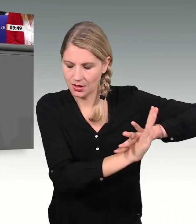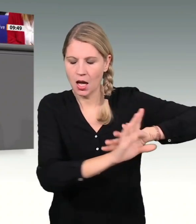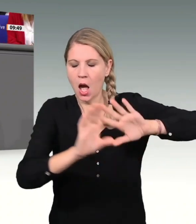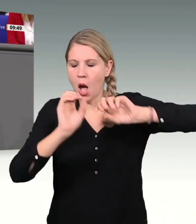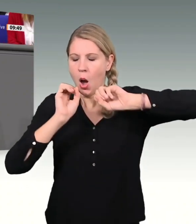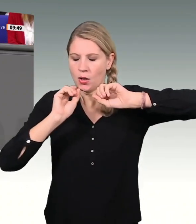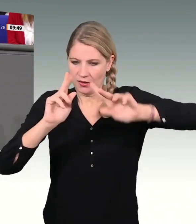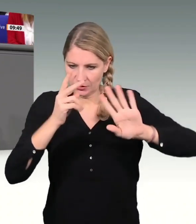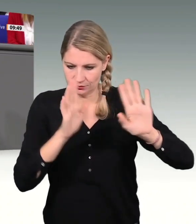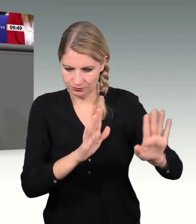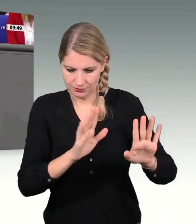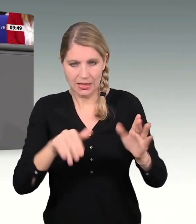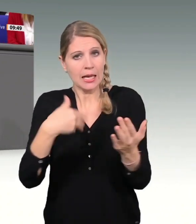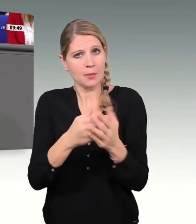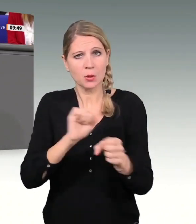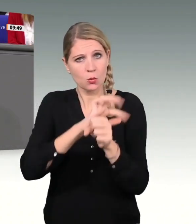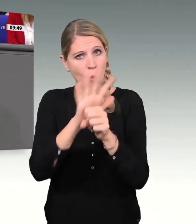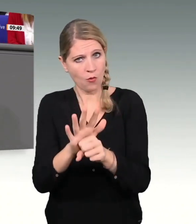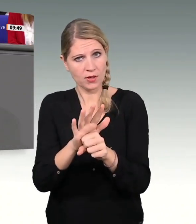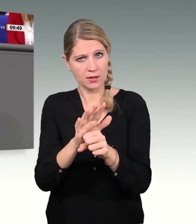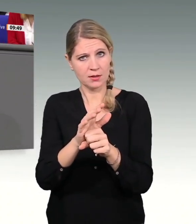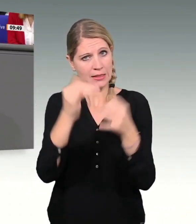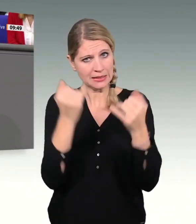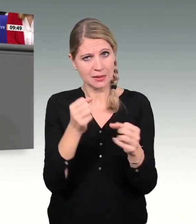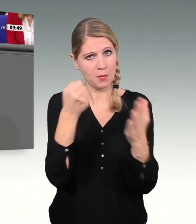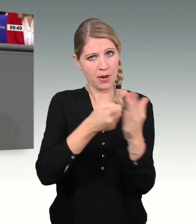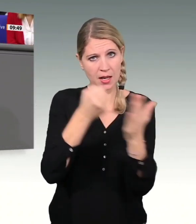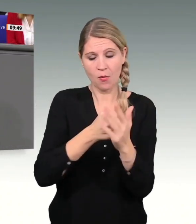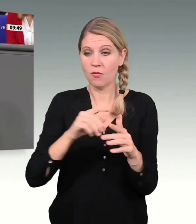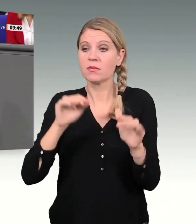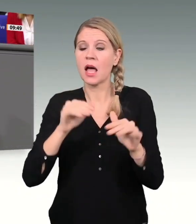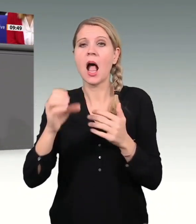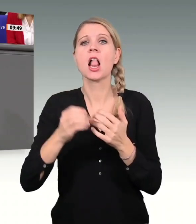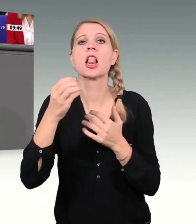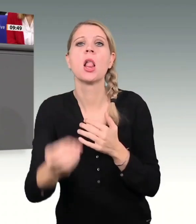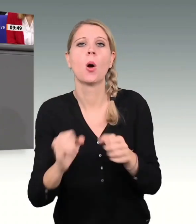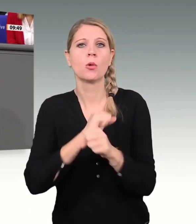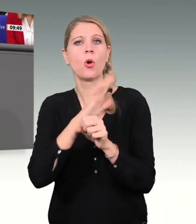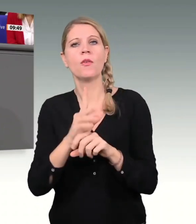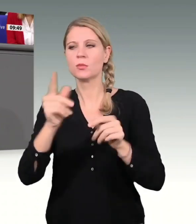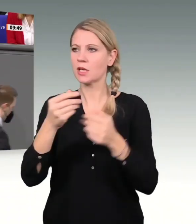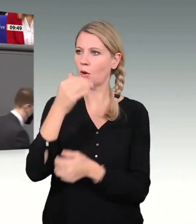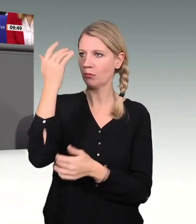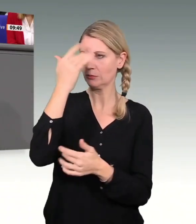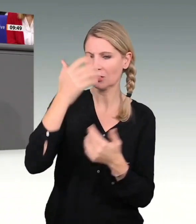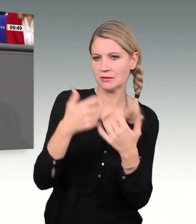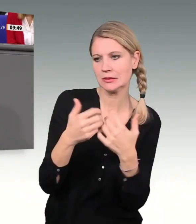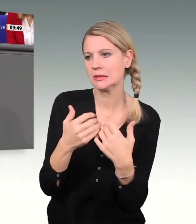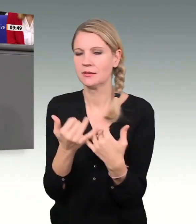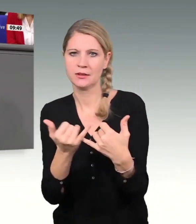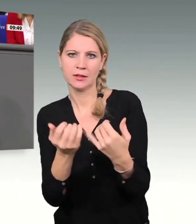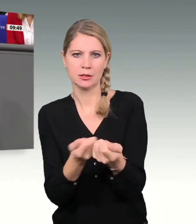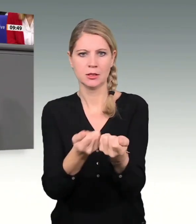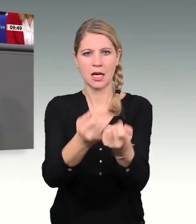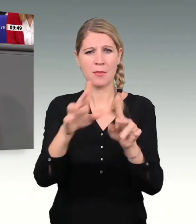das mache ich mit aktuellen Mitteln. Und es gibt Long-Covid, da muss ich mich auch mit beschäftigen. Und in der Wirtschaft, liebe CDU, nur wie Sie es jetzt wieder